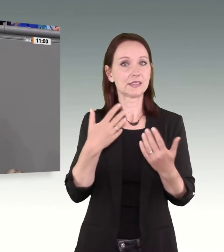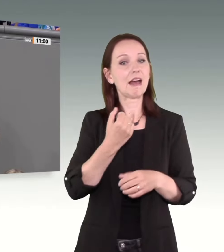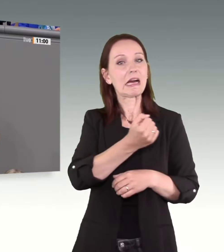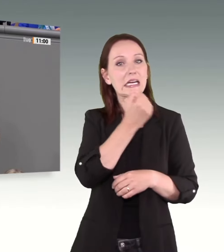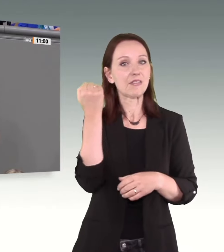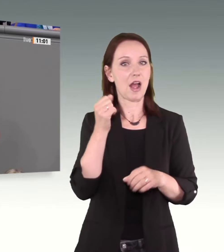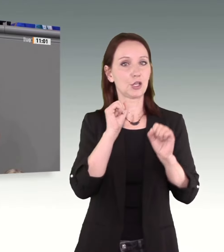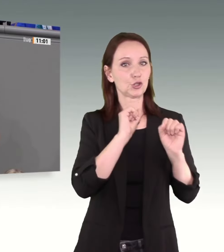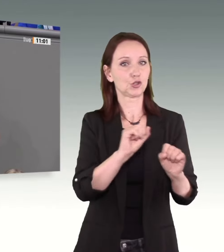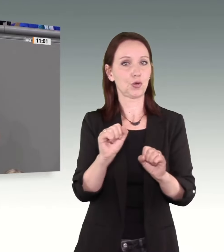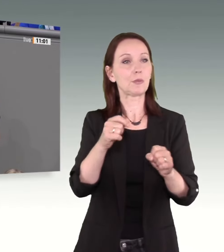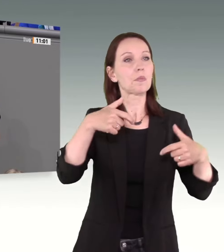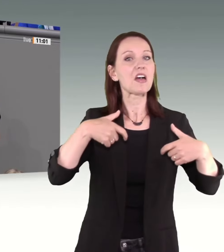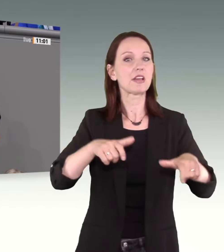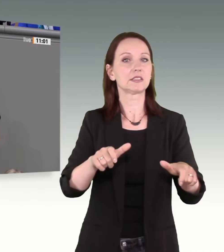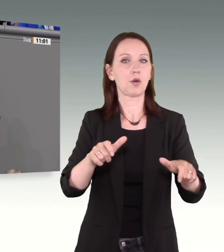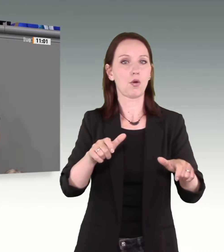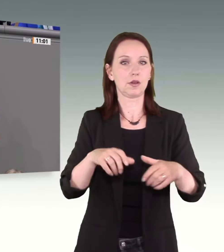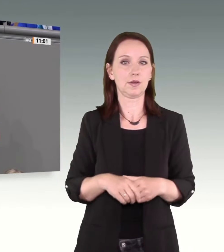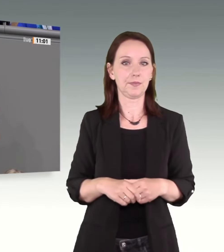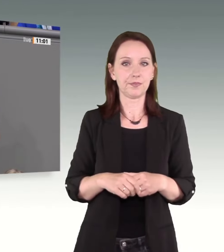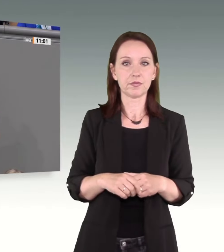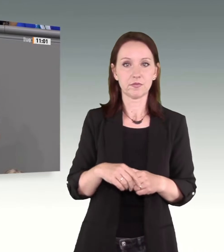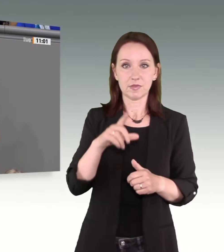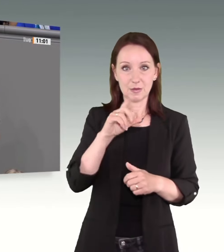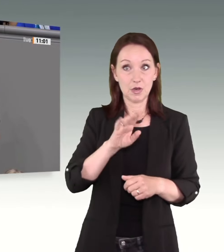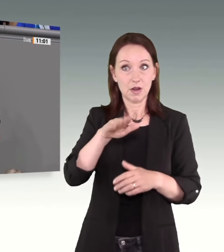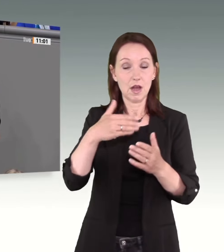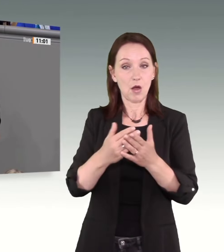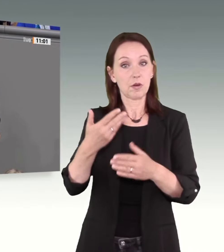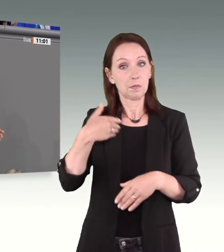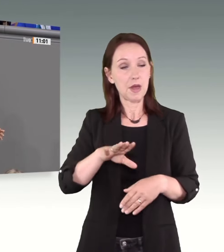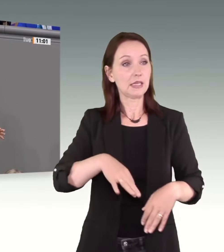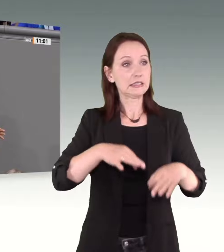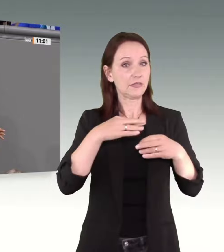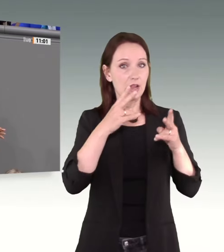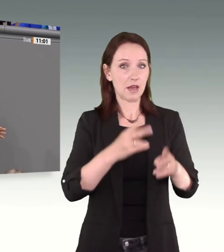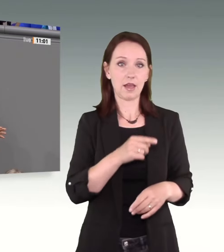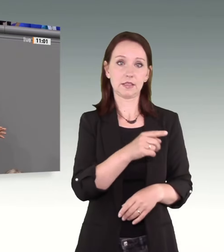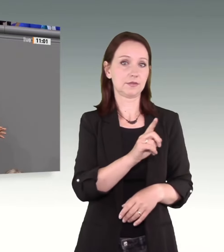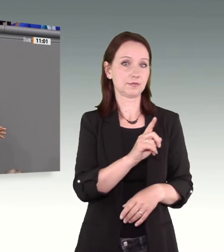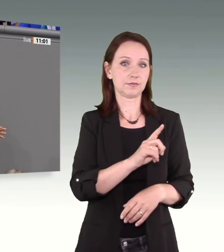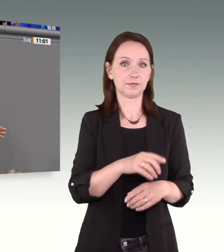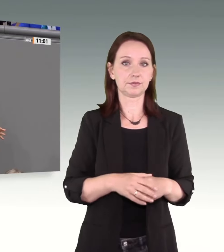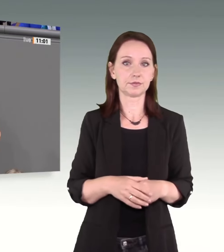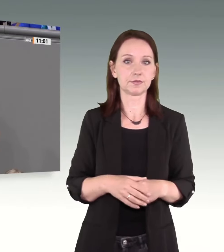Staates. Die Erfüllung dieser wichtigen Aufgabe sollte nicht weiter in den Bereich des Zivilrechts gerückt werden. Selbst im Wege des